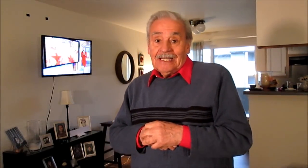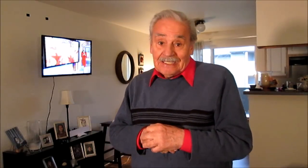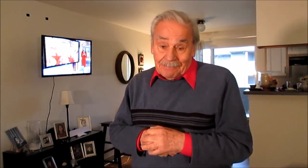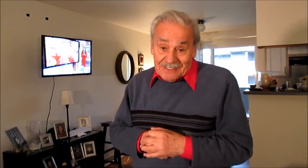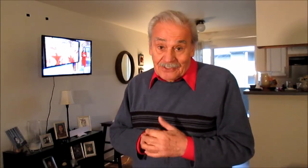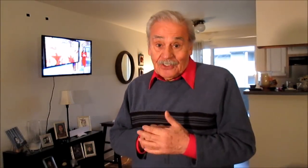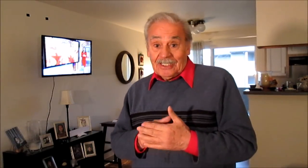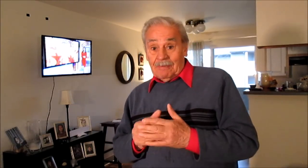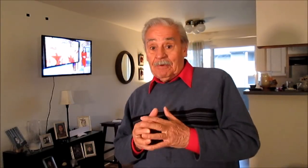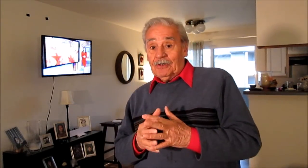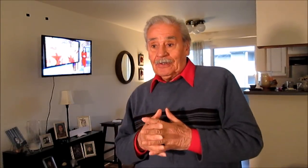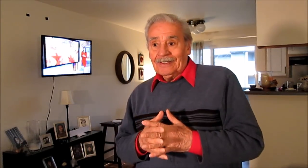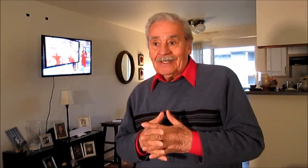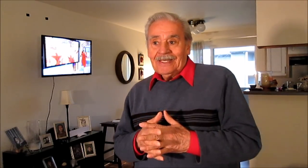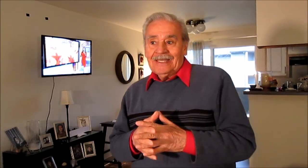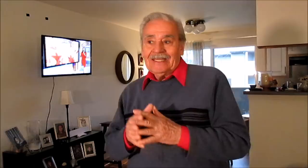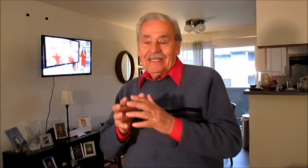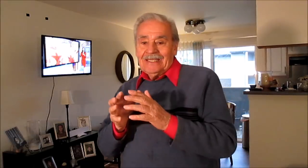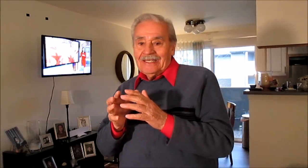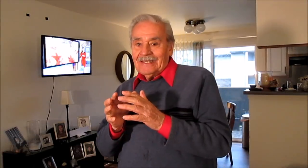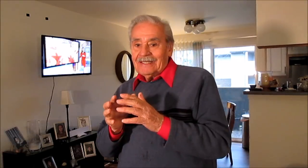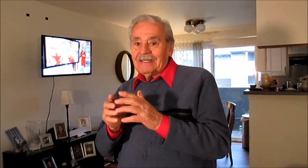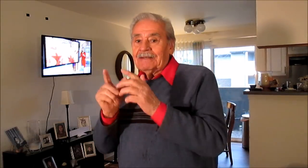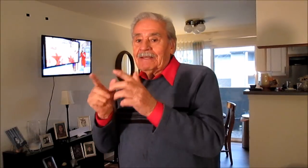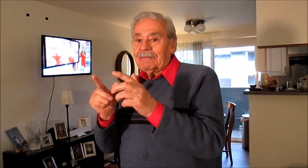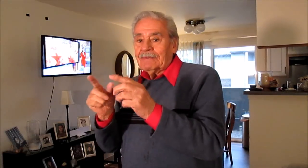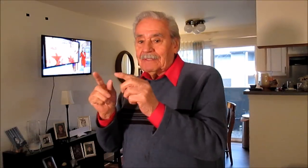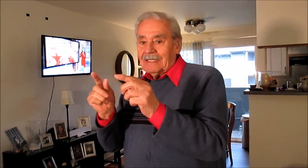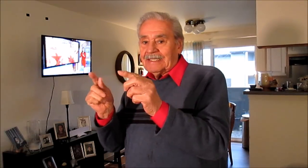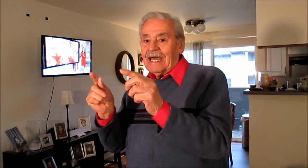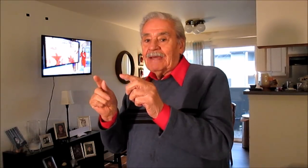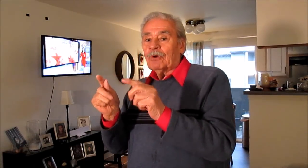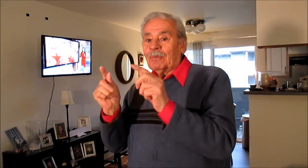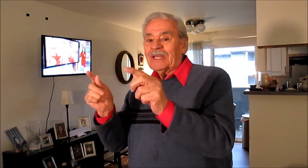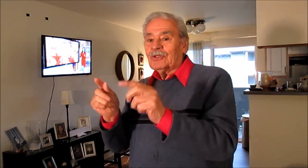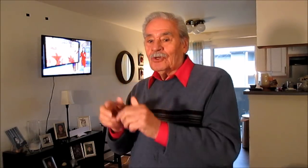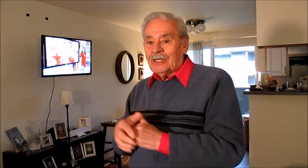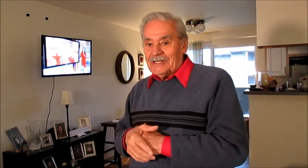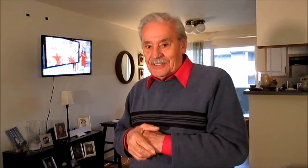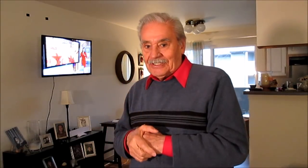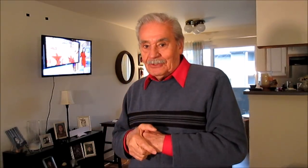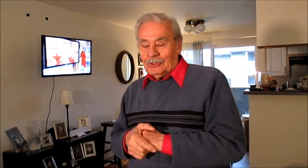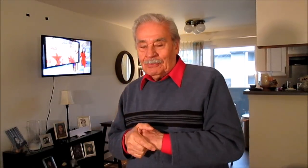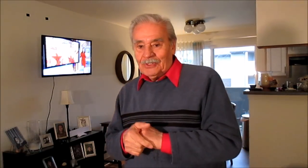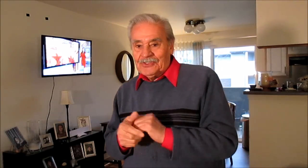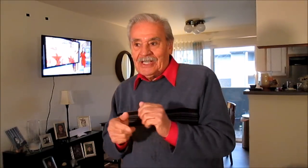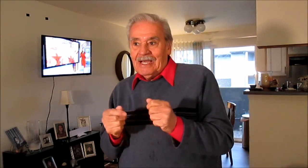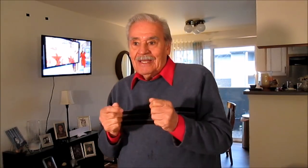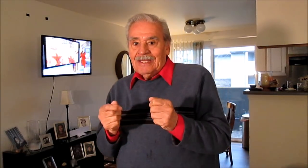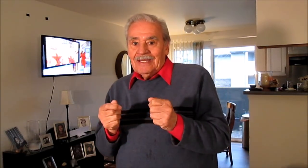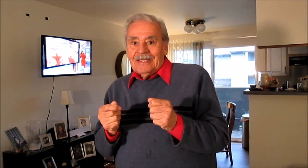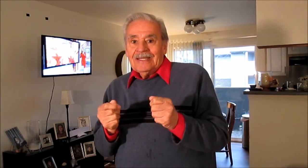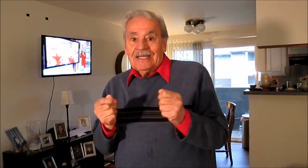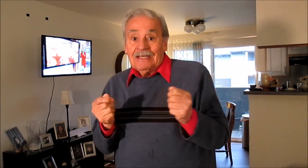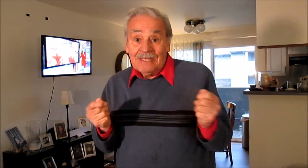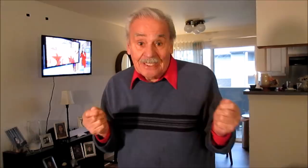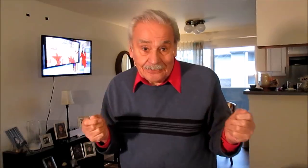la está pasando cada vez peor y está envolviéndonos la incertidumbre, o sea, el miedo.